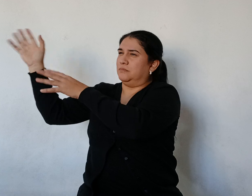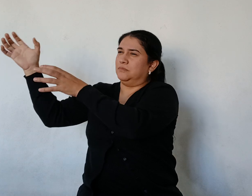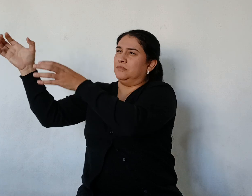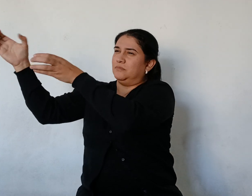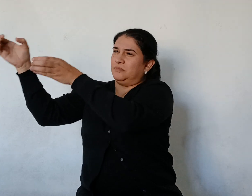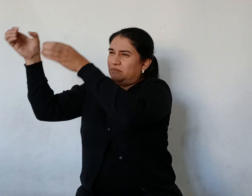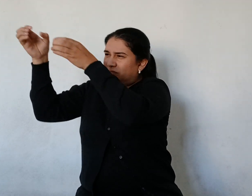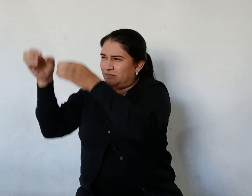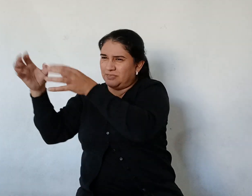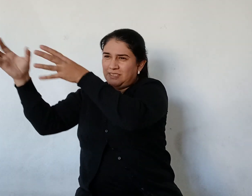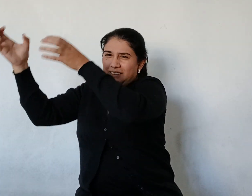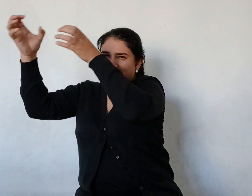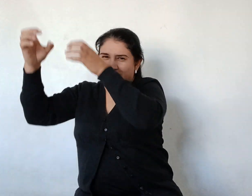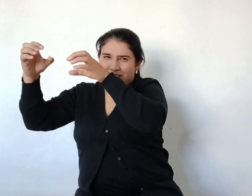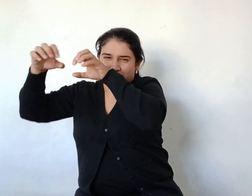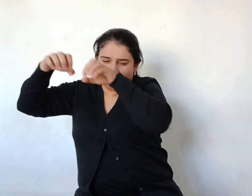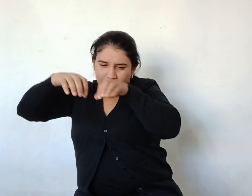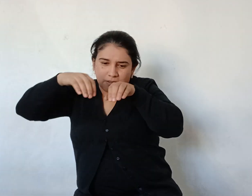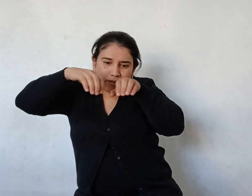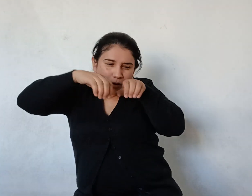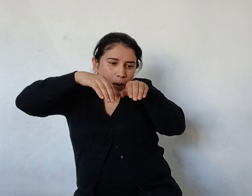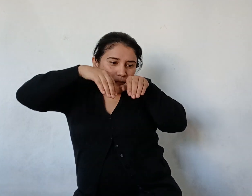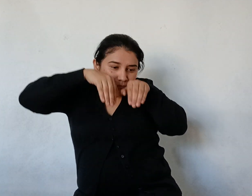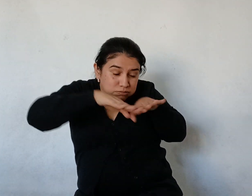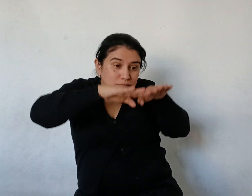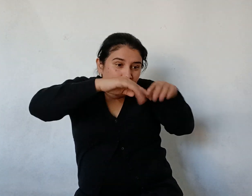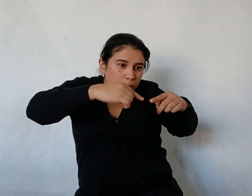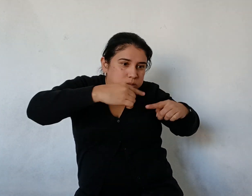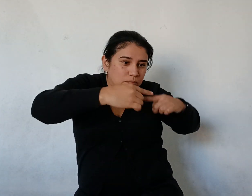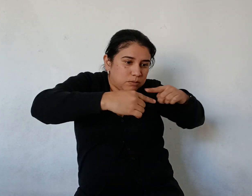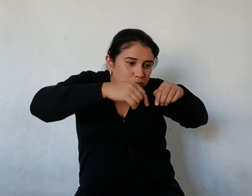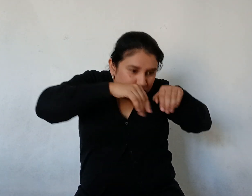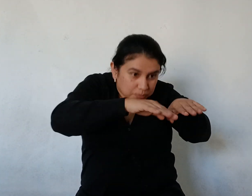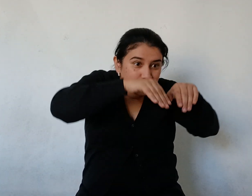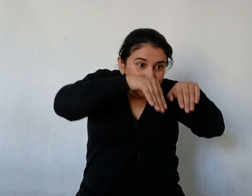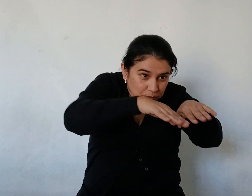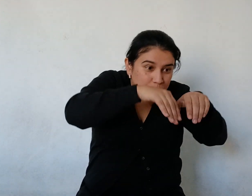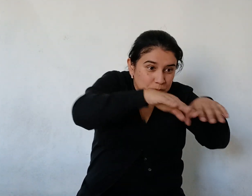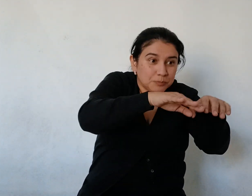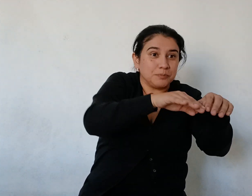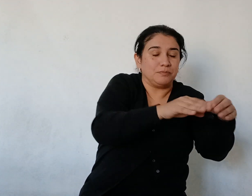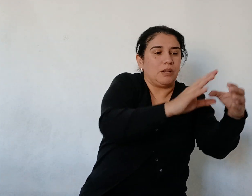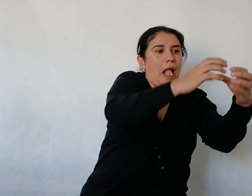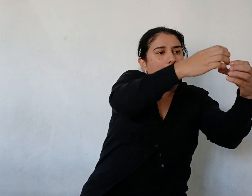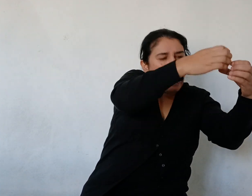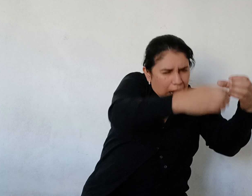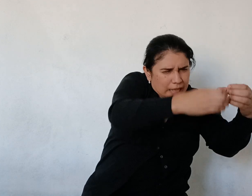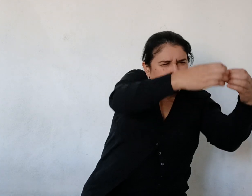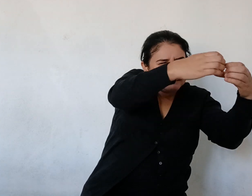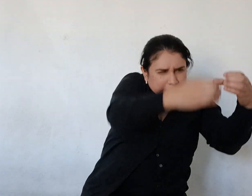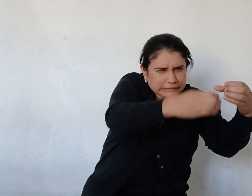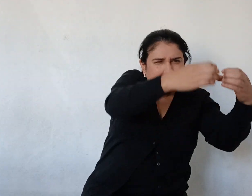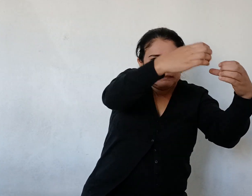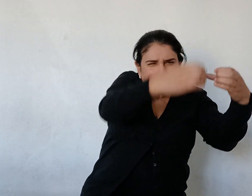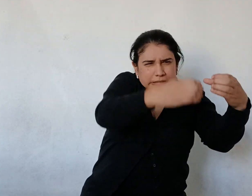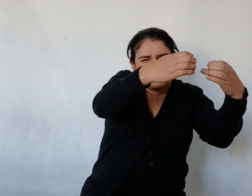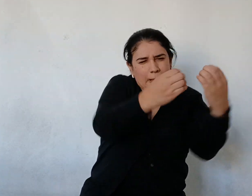encima de la cola Los empujaron hasta el agua Y los clavaron a todo lo ancho del río A un metro uno del otro